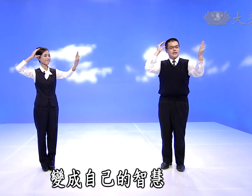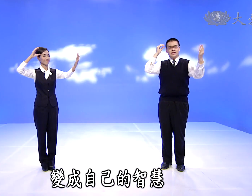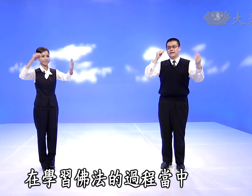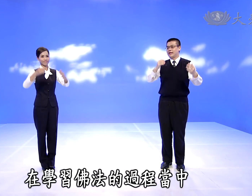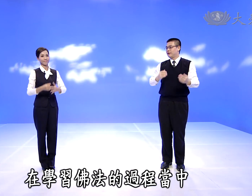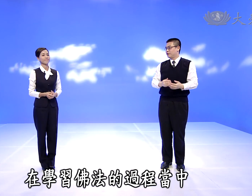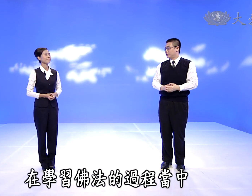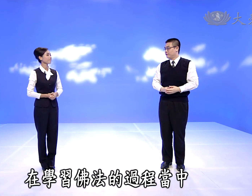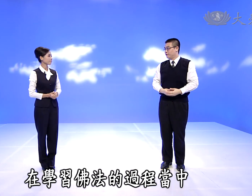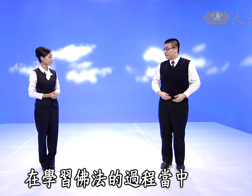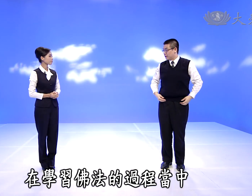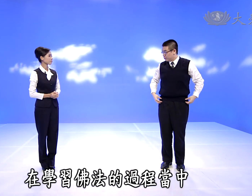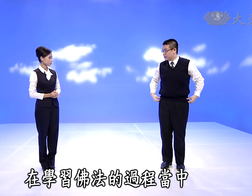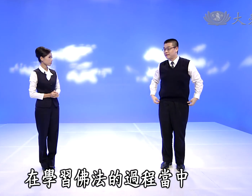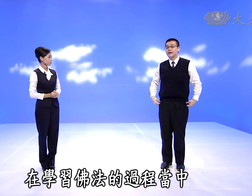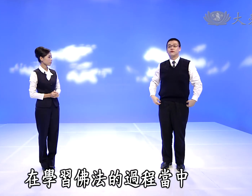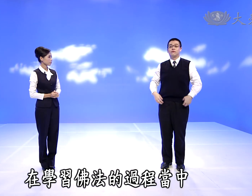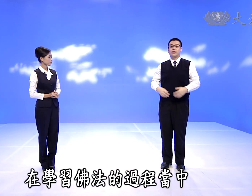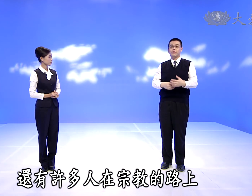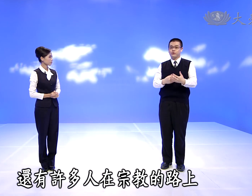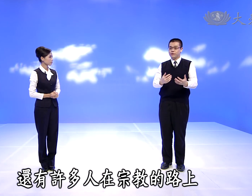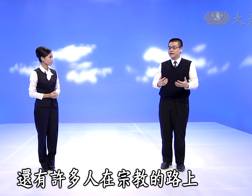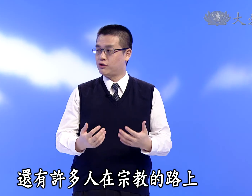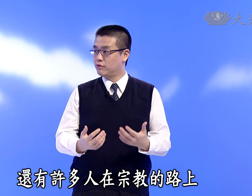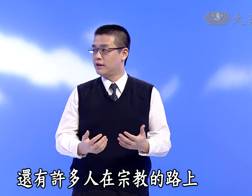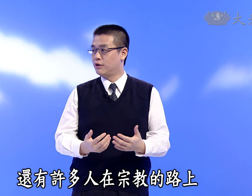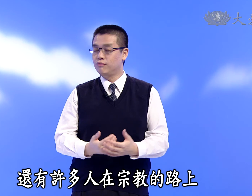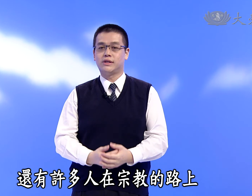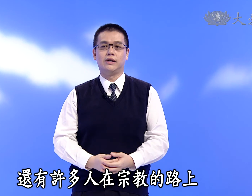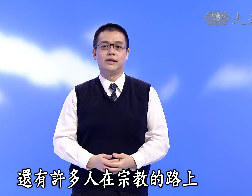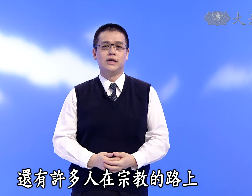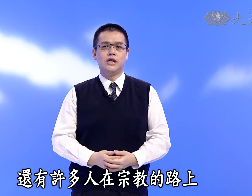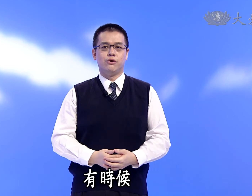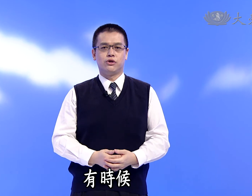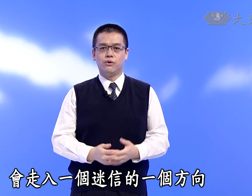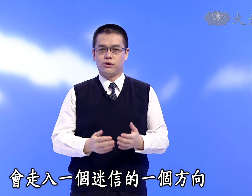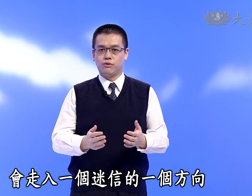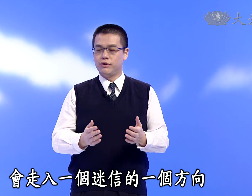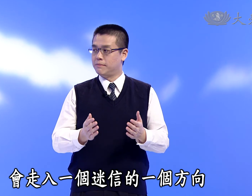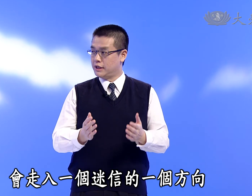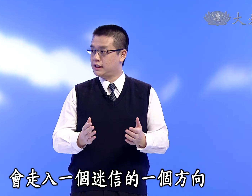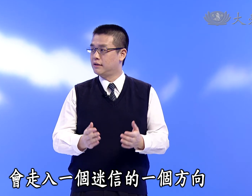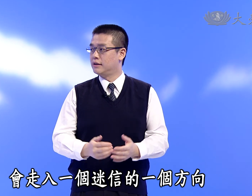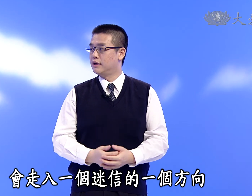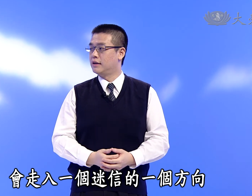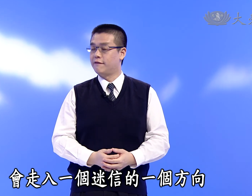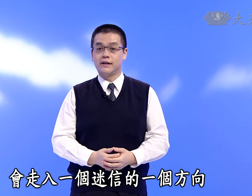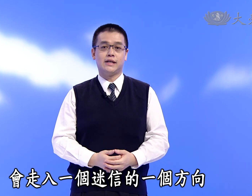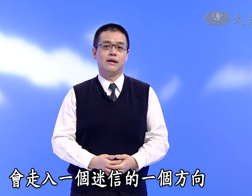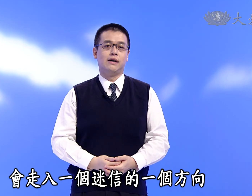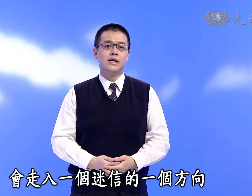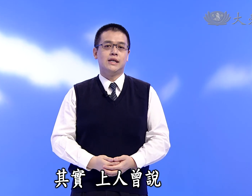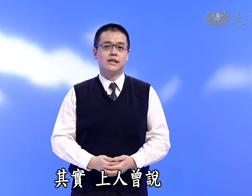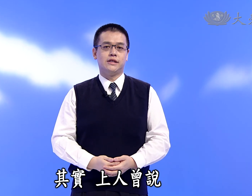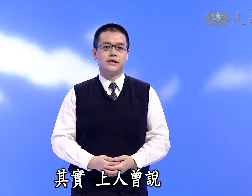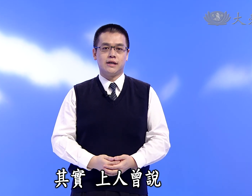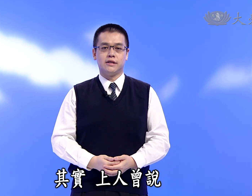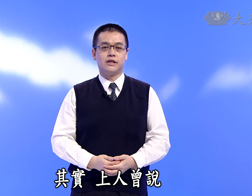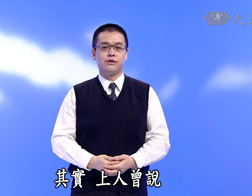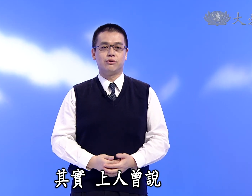在学习佛法的过程当中还有许多人在宗教的路上有时候会走入一个迷信的方向那其实上人称说